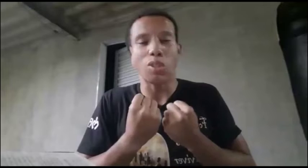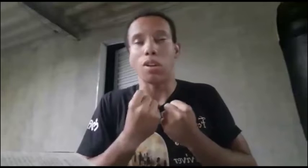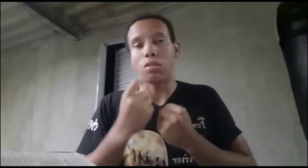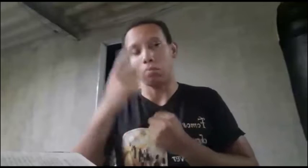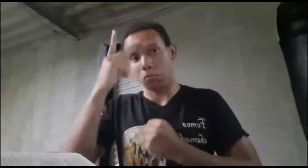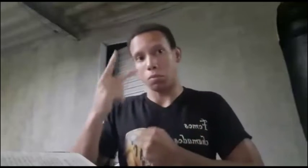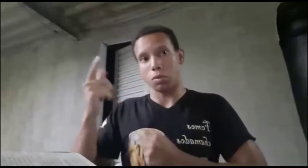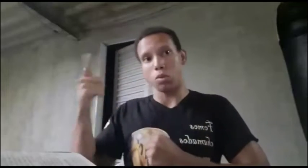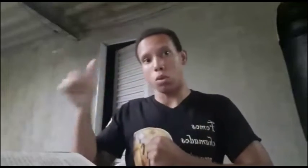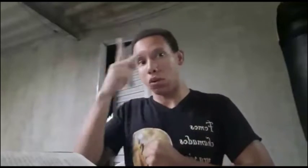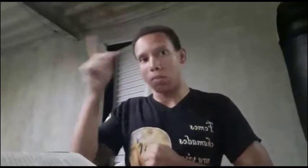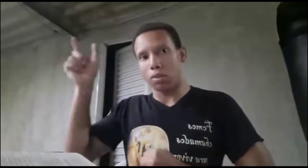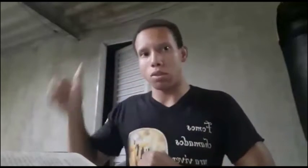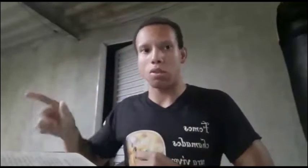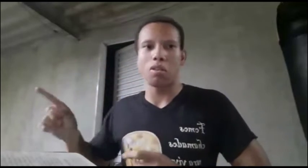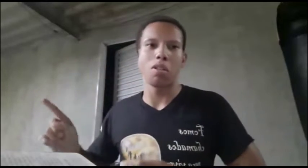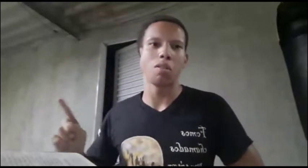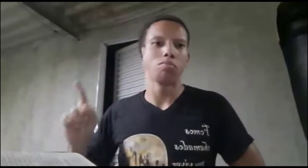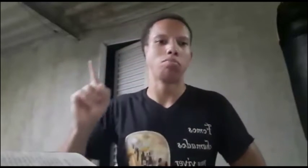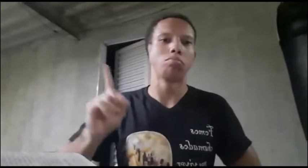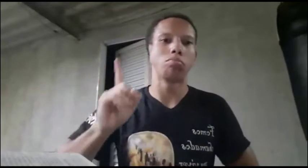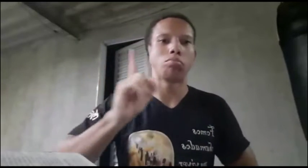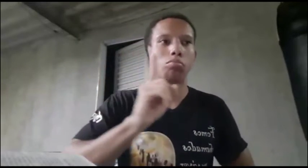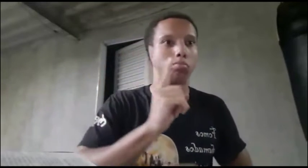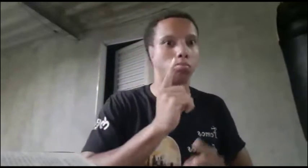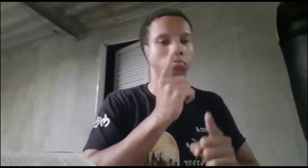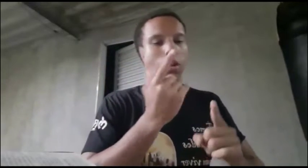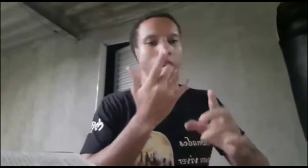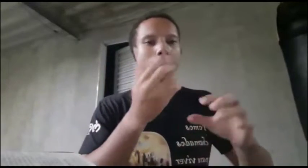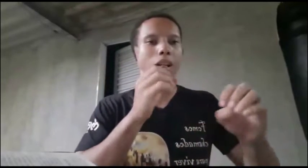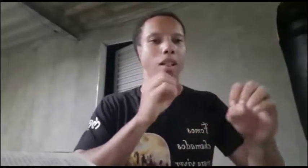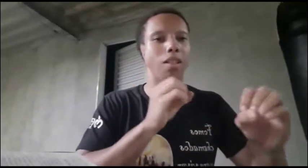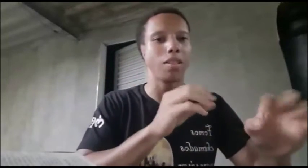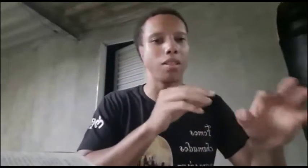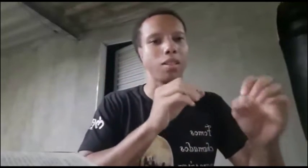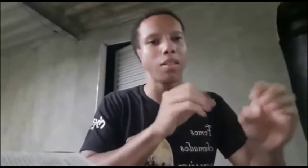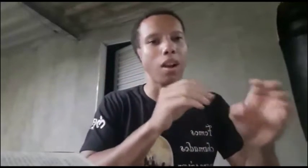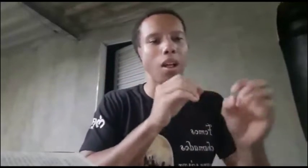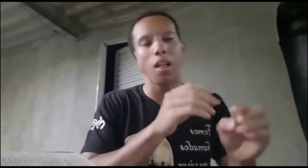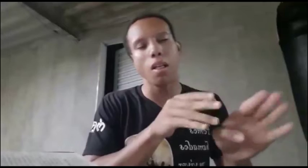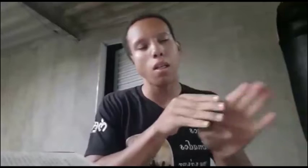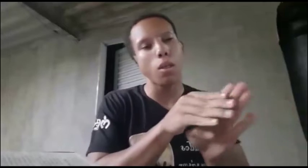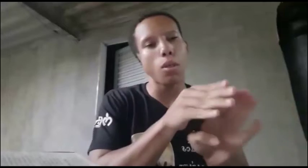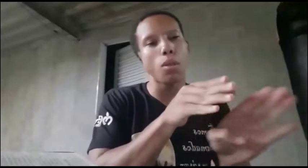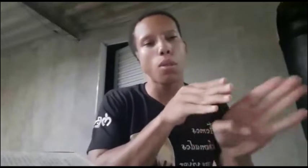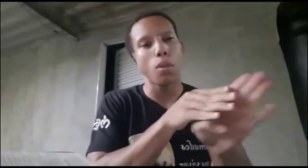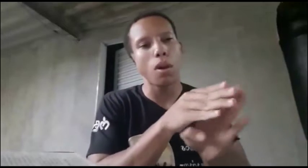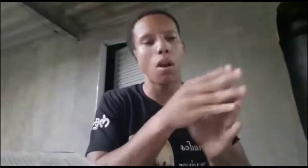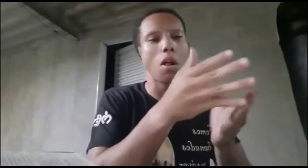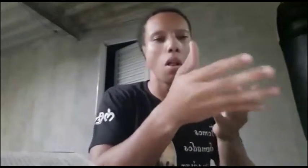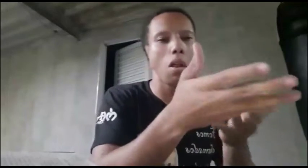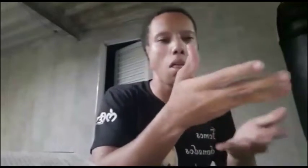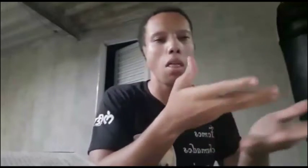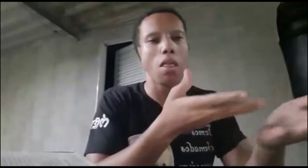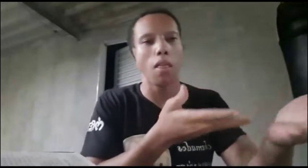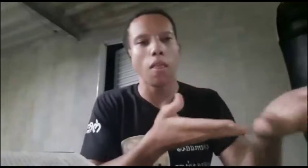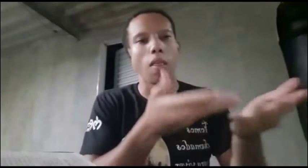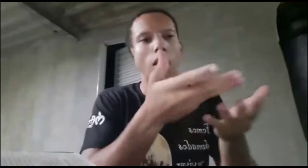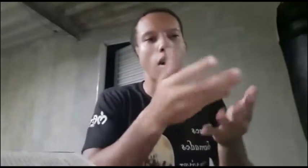Porém, o Verbo habitou entre nós, nos ensinou, orientou, nos deu, assim, a